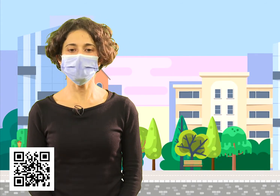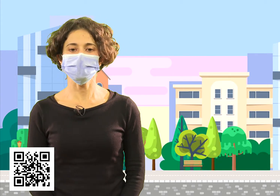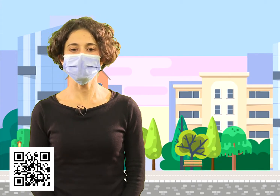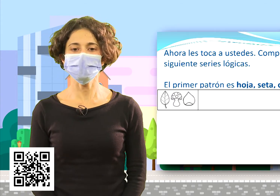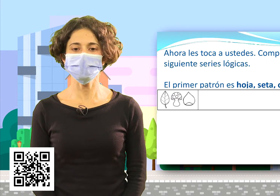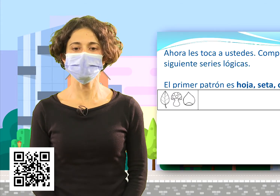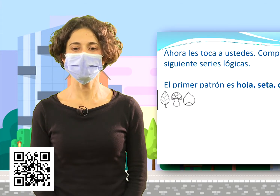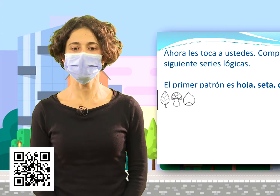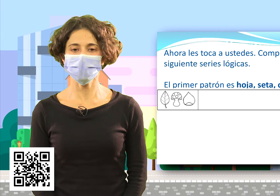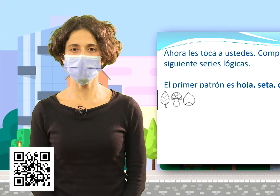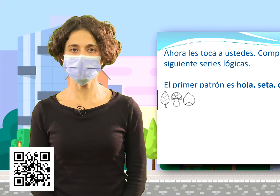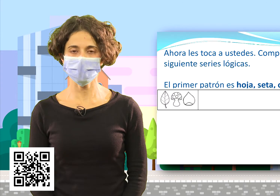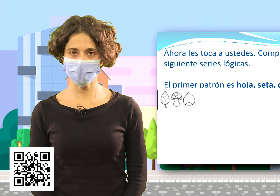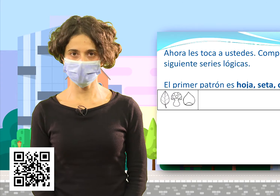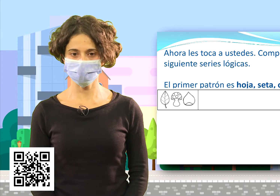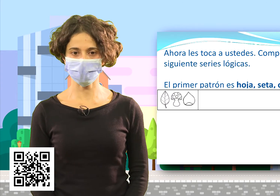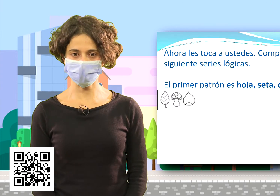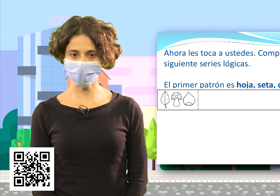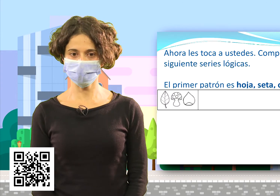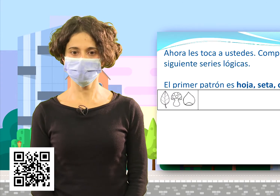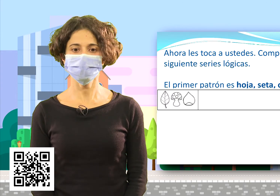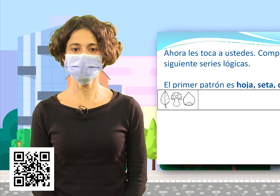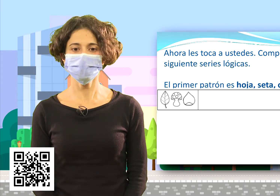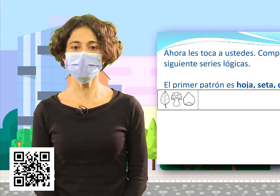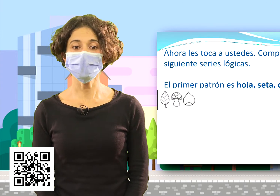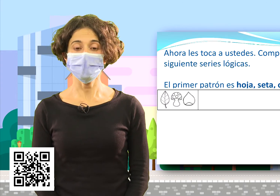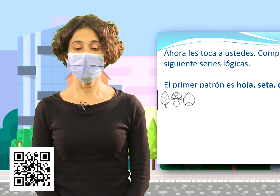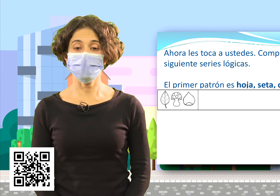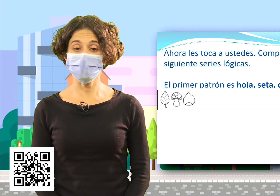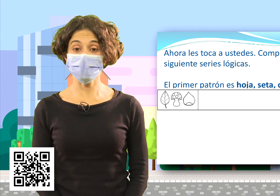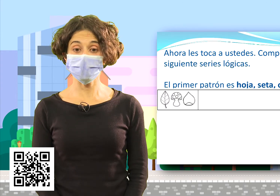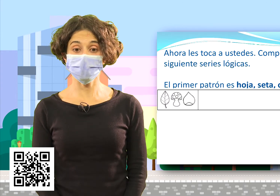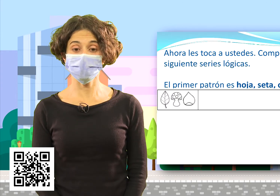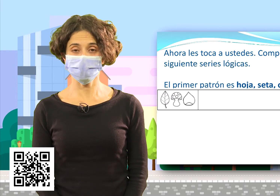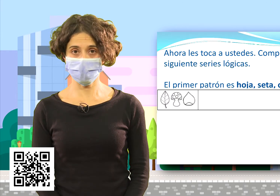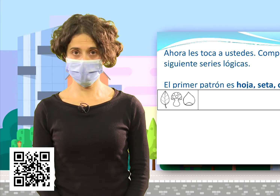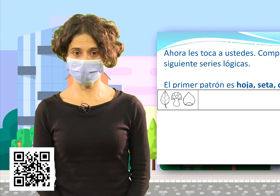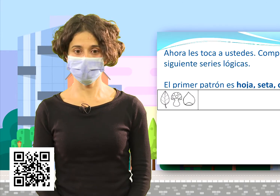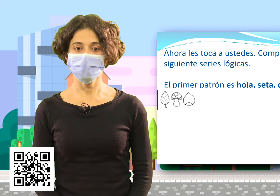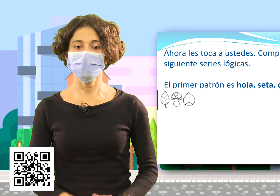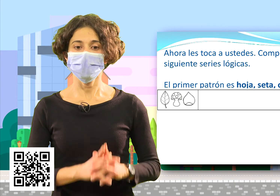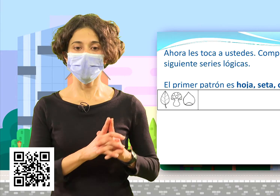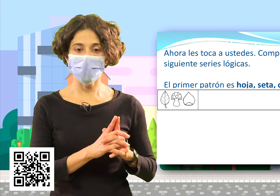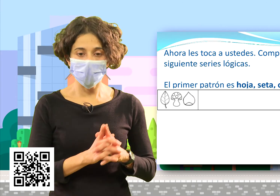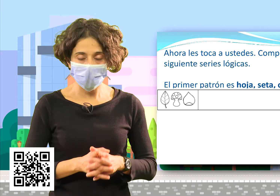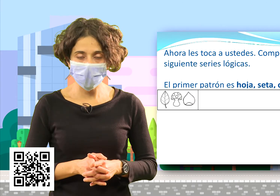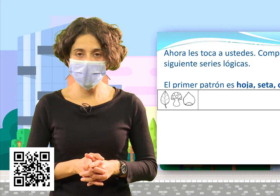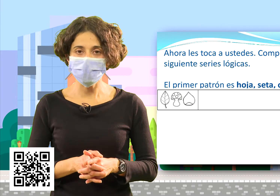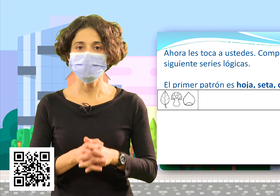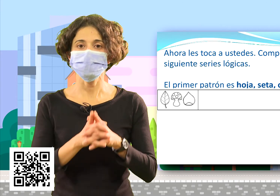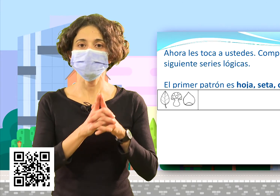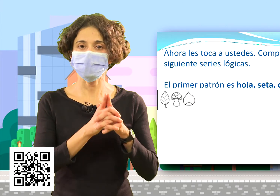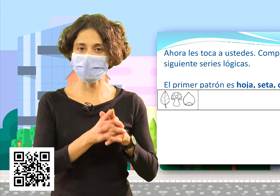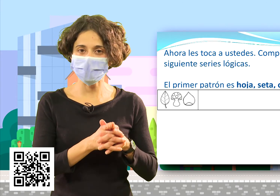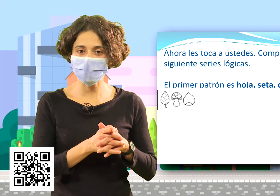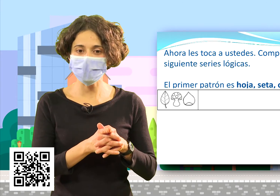Completen las siguientes series lógicas que aparecen en sus pantallas. El primer patrón es hoja